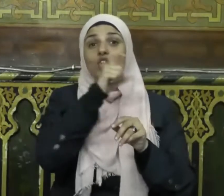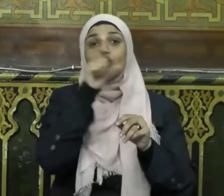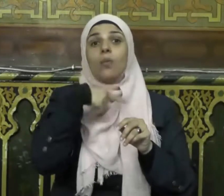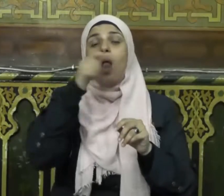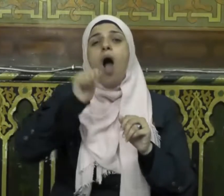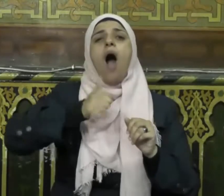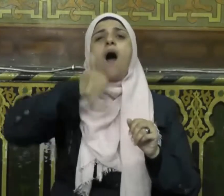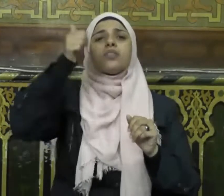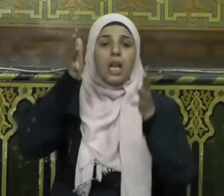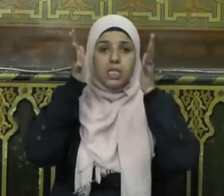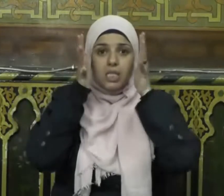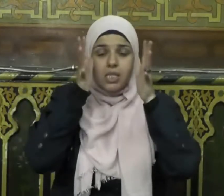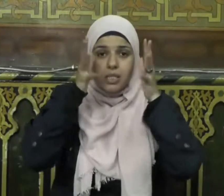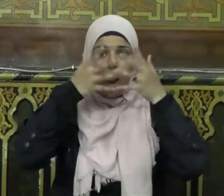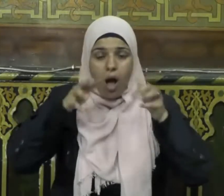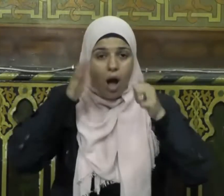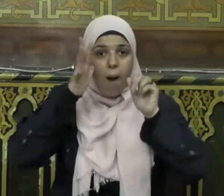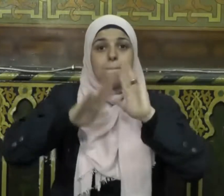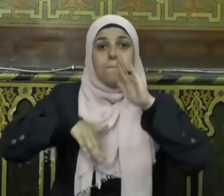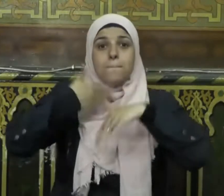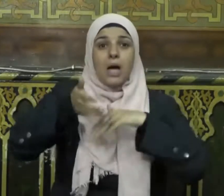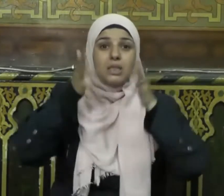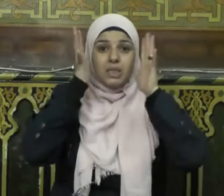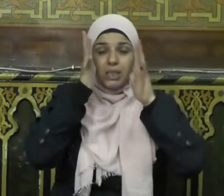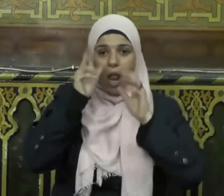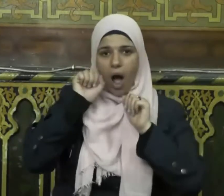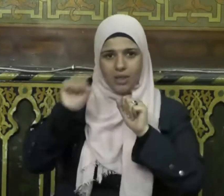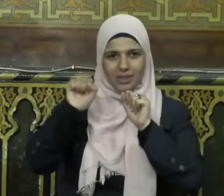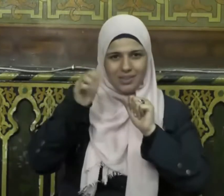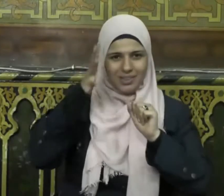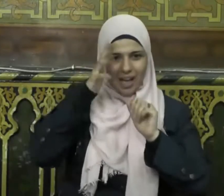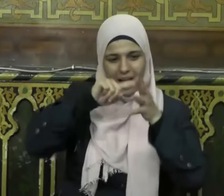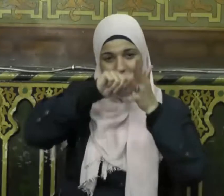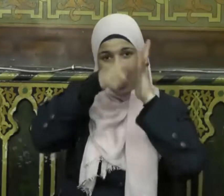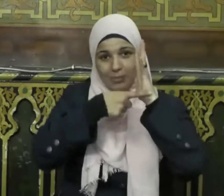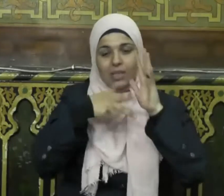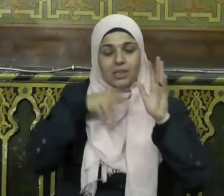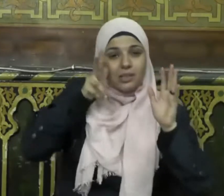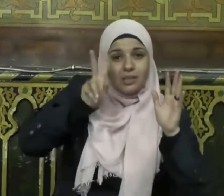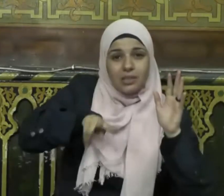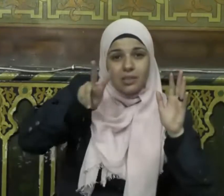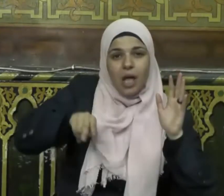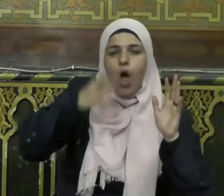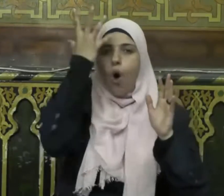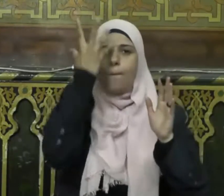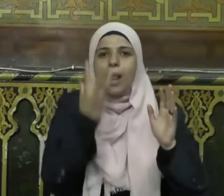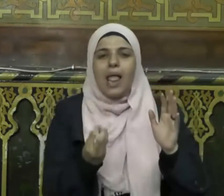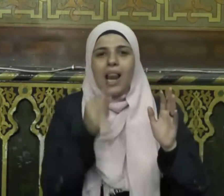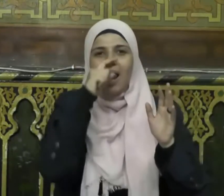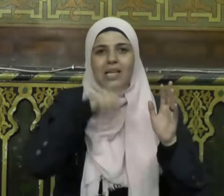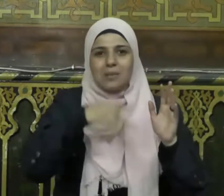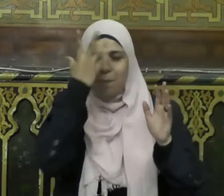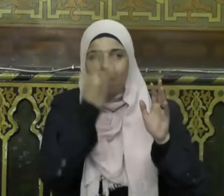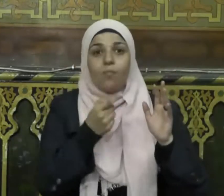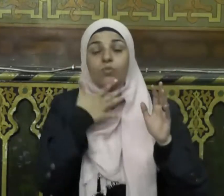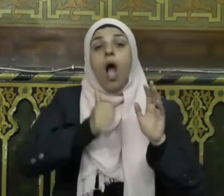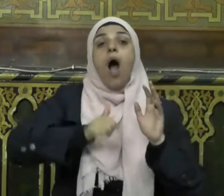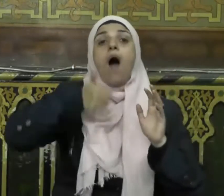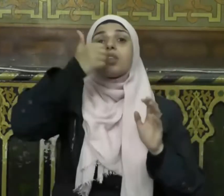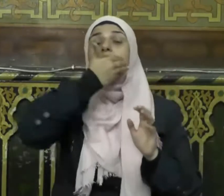الصلاة بعد الصلاة المكتوبة الصلاة في جوف الليل وأفضل الصيام بعد